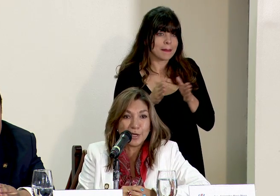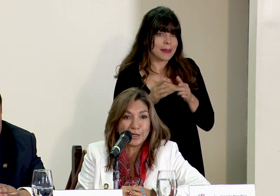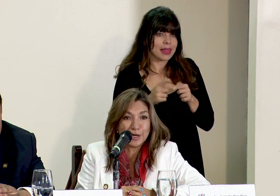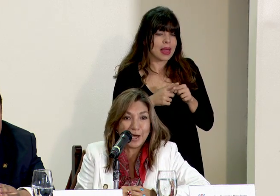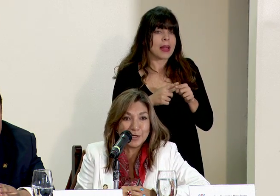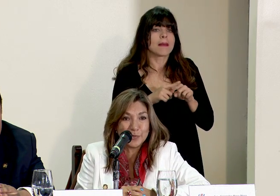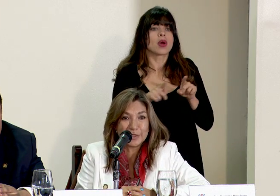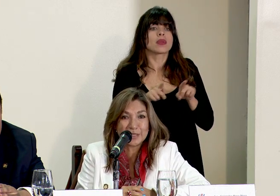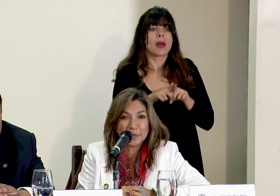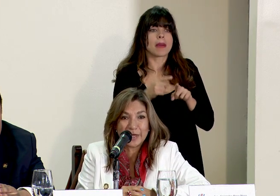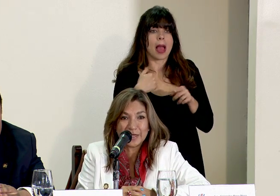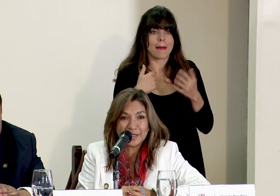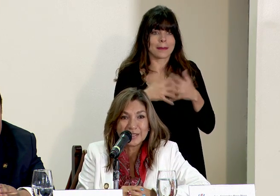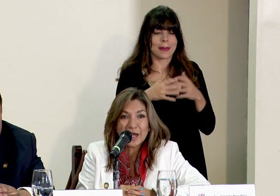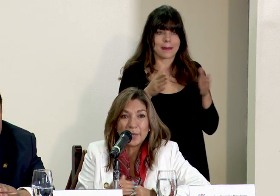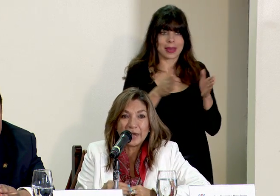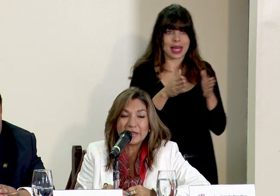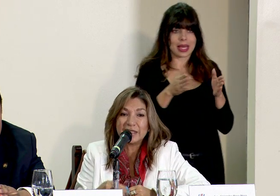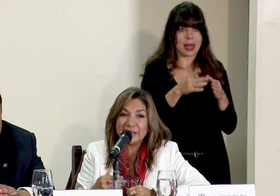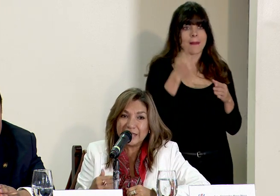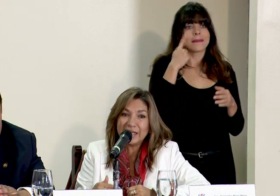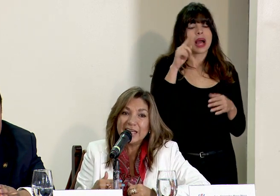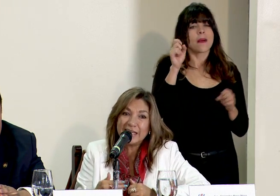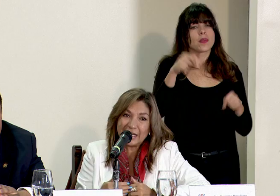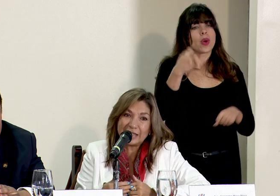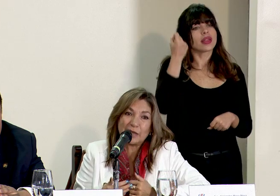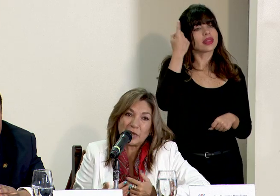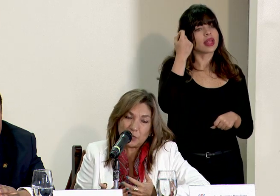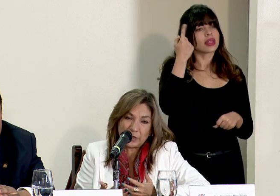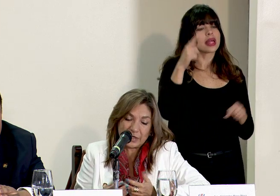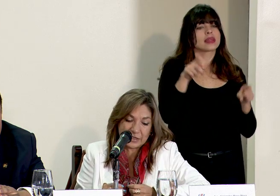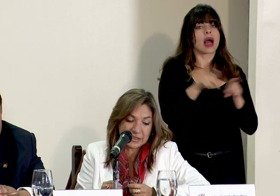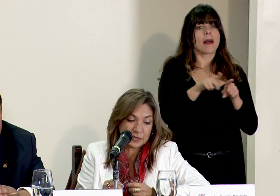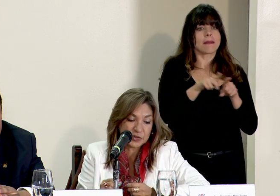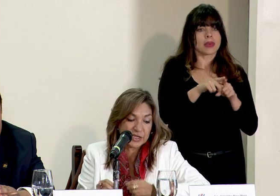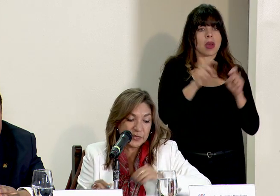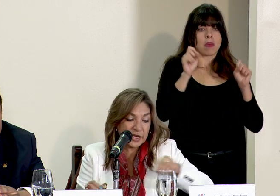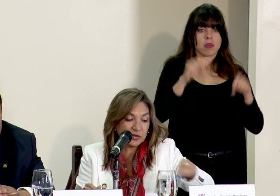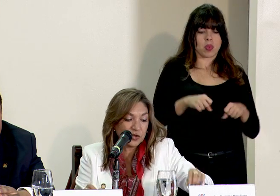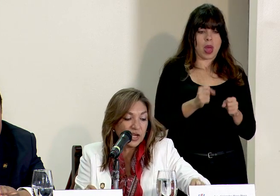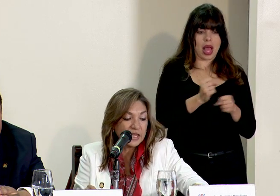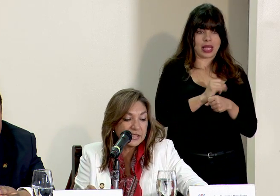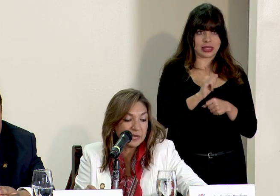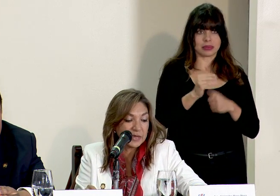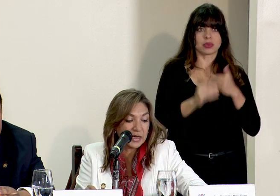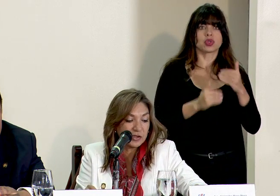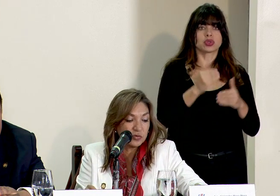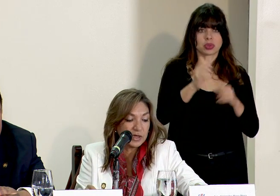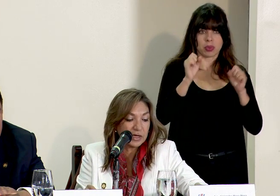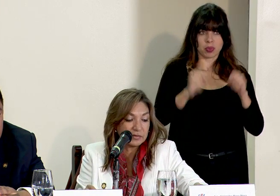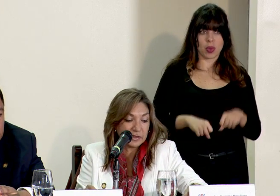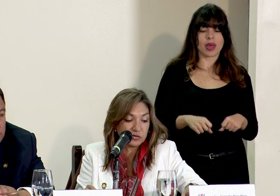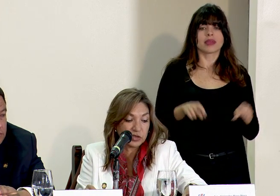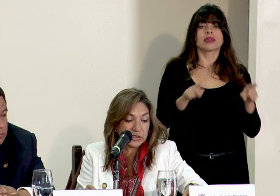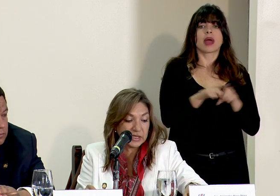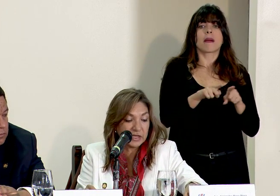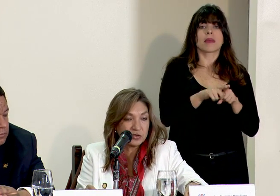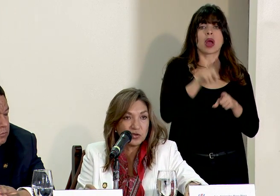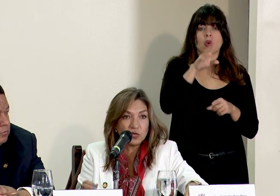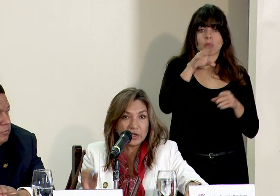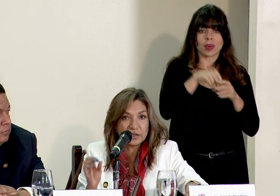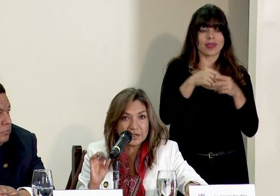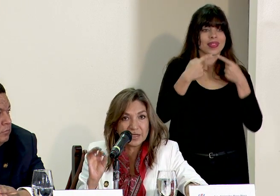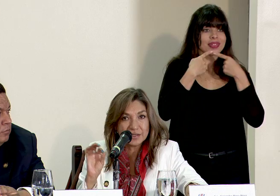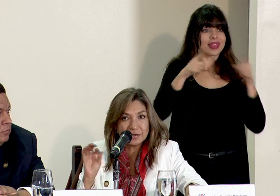pero también hay empresas pequeñas para entender que también pueden hacer este procedimiento y también hay una dentro del